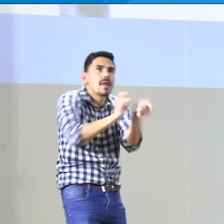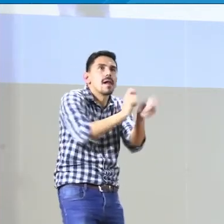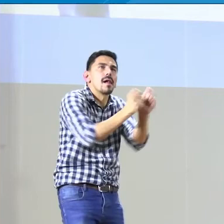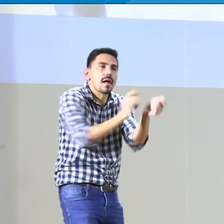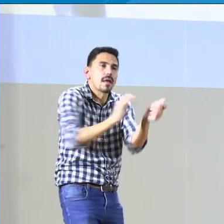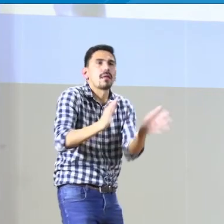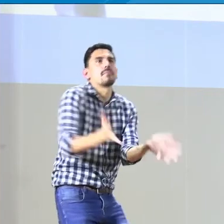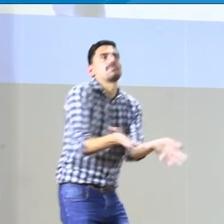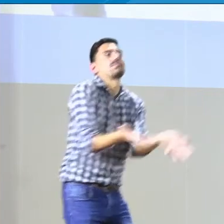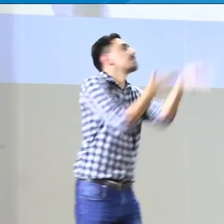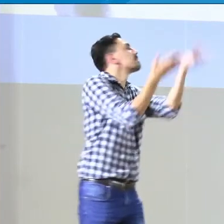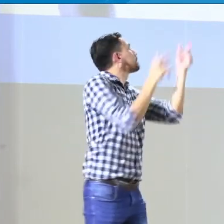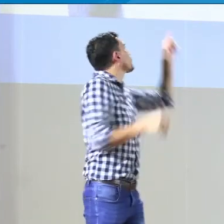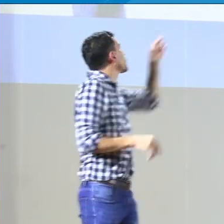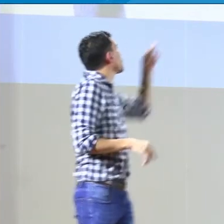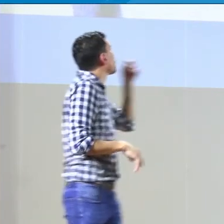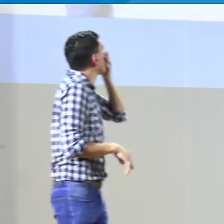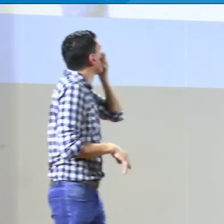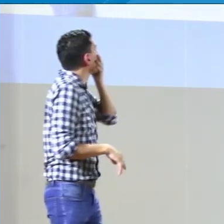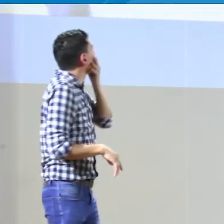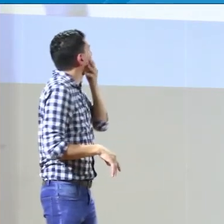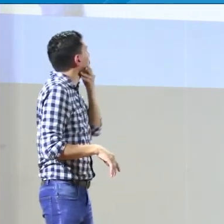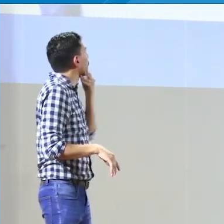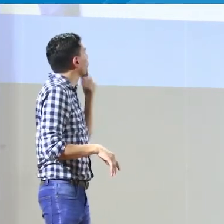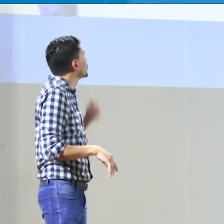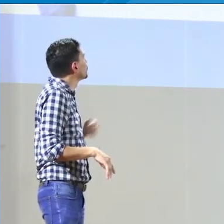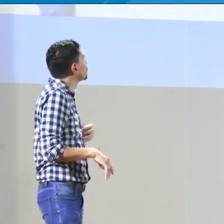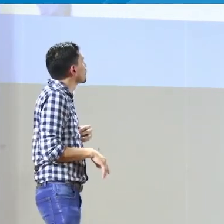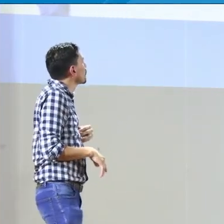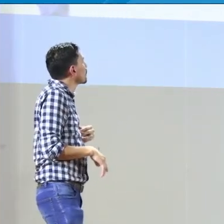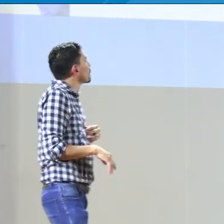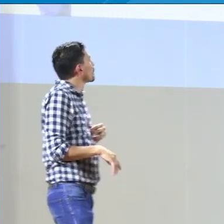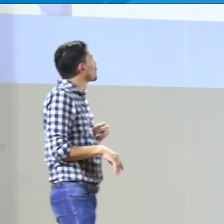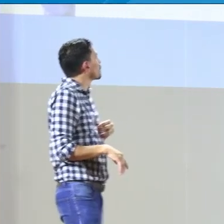realmente ha mejorado o no. Donde hayan esas falencias se van a hacer esos ajustes pertinentes.